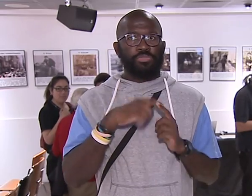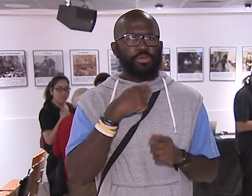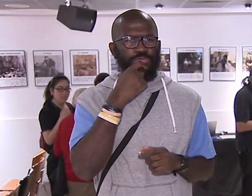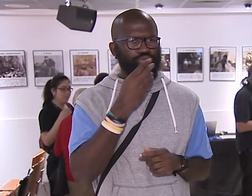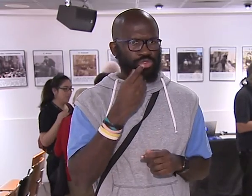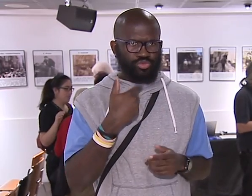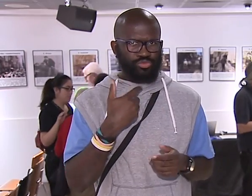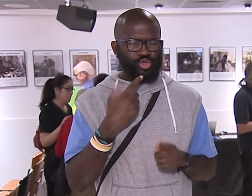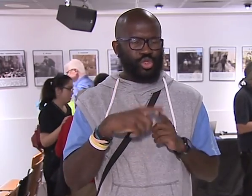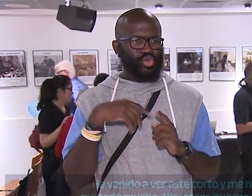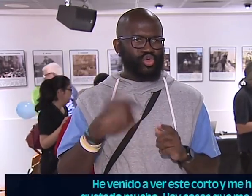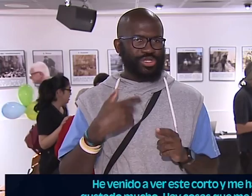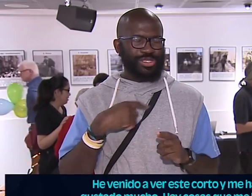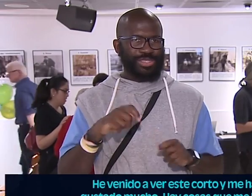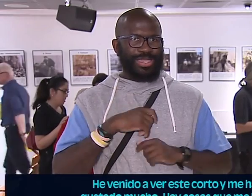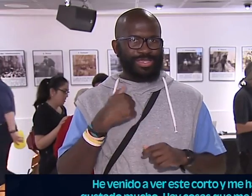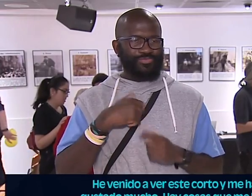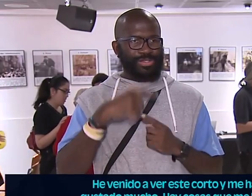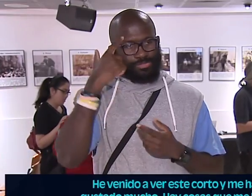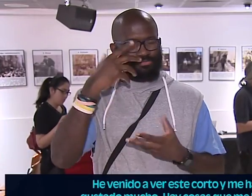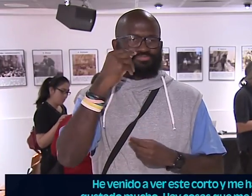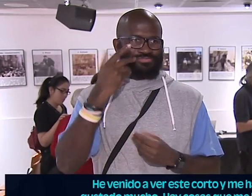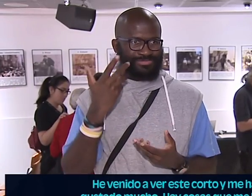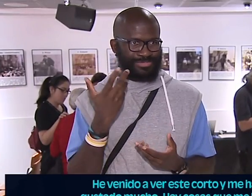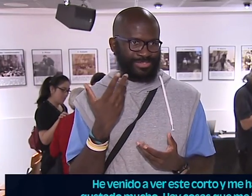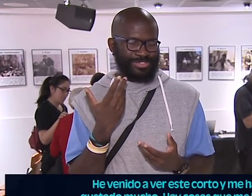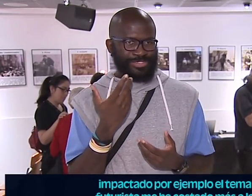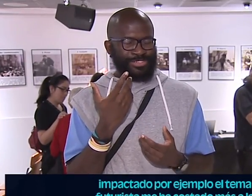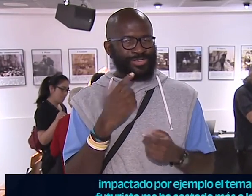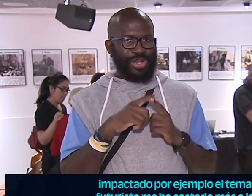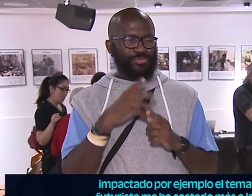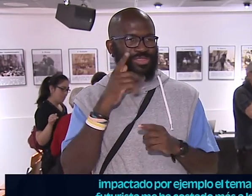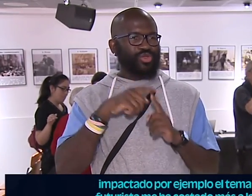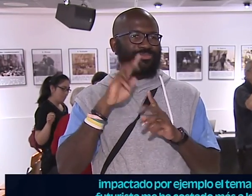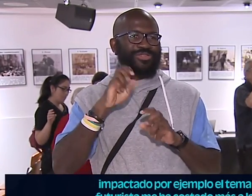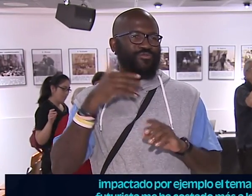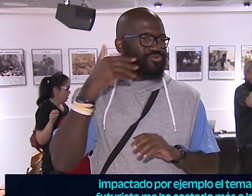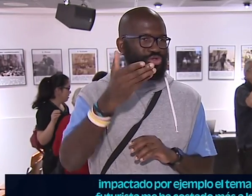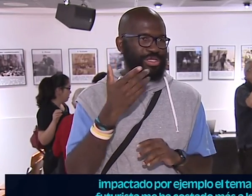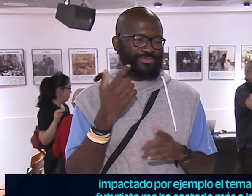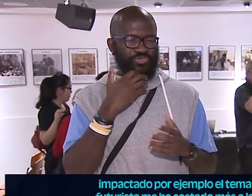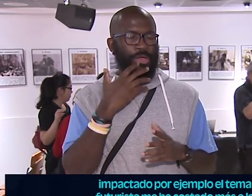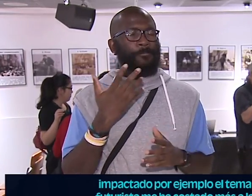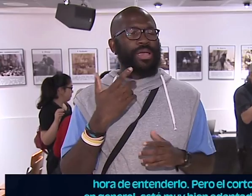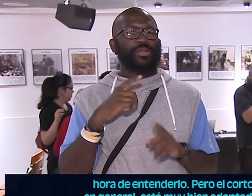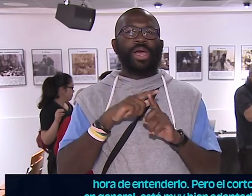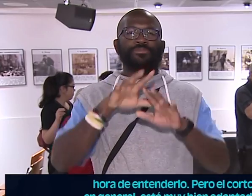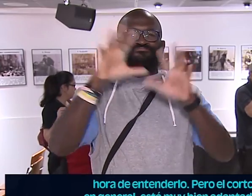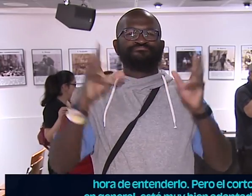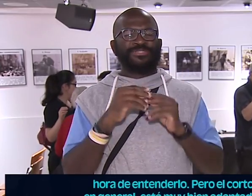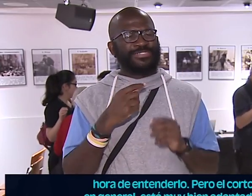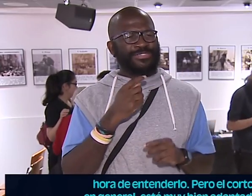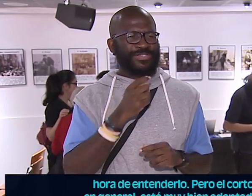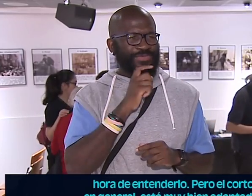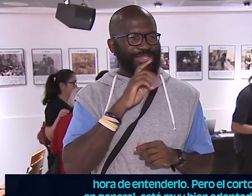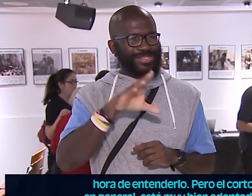He venido a ver este corto y me ha gustado mucho. Hay cosas que me han impactado, por ejemplo, el tema futurista. Me ha costado más a la hora de entenderlo.